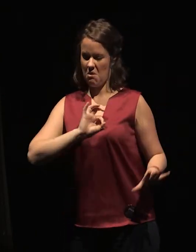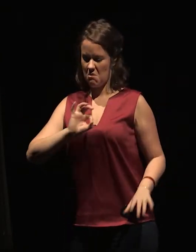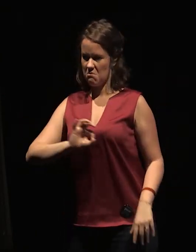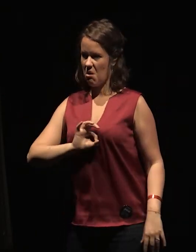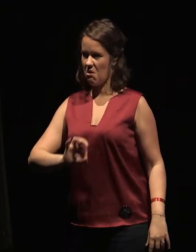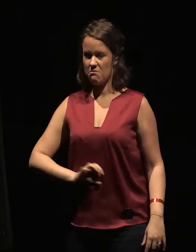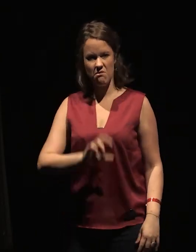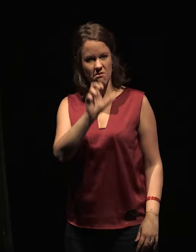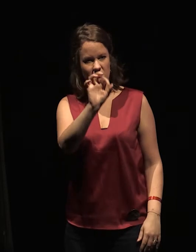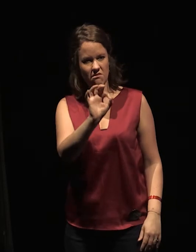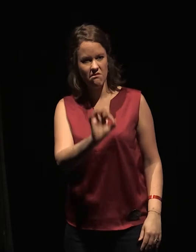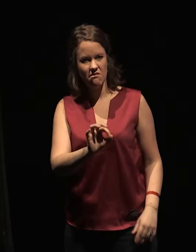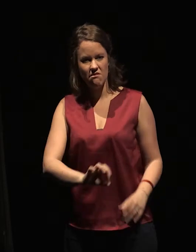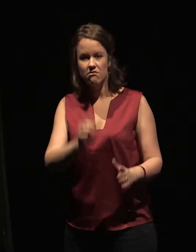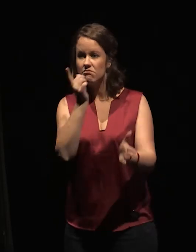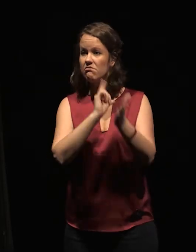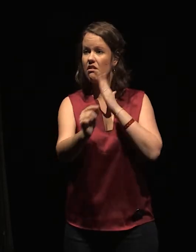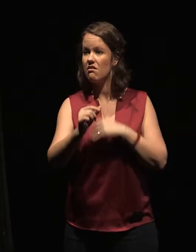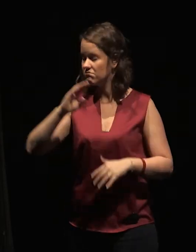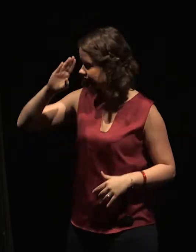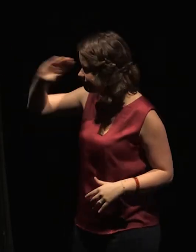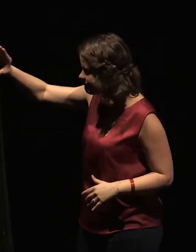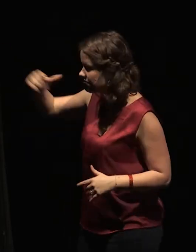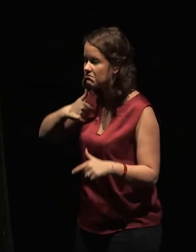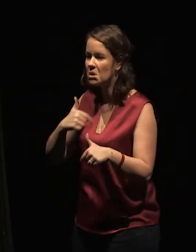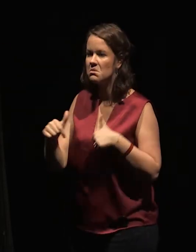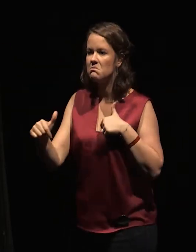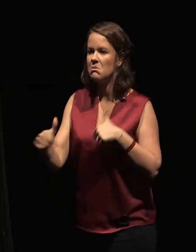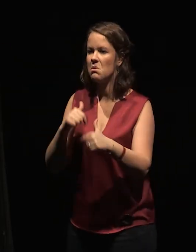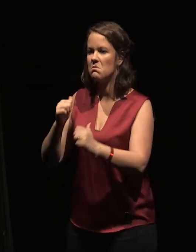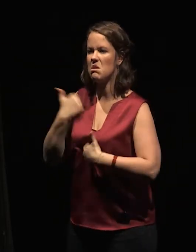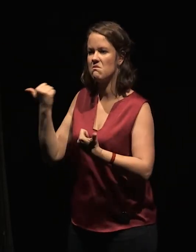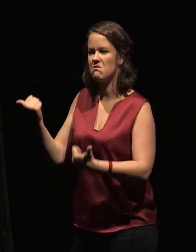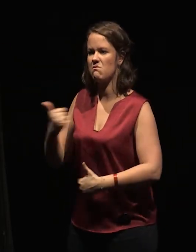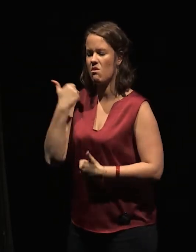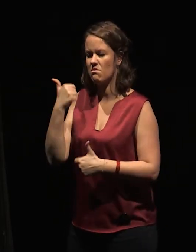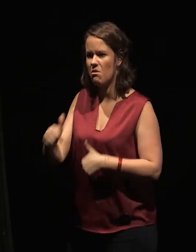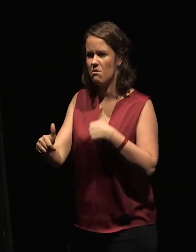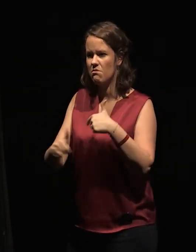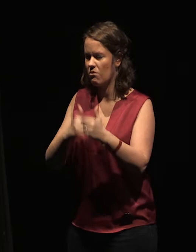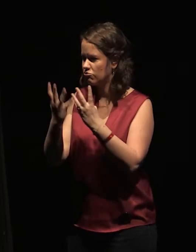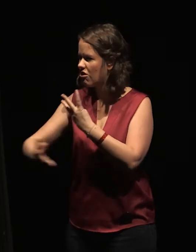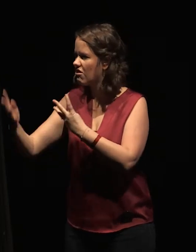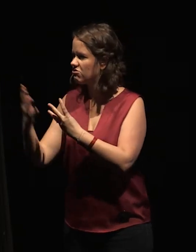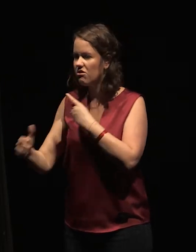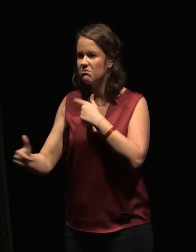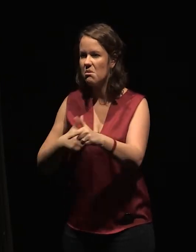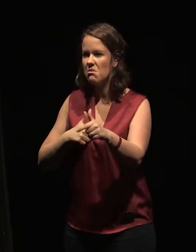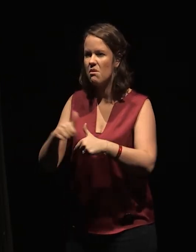salut notre puits et le carré des figuets. Marche doucement sur notre ombre dans les champs d'avoine. Salue nos cyprès dans les